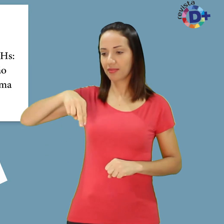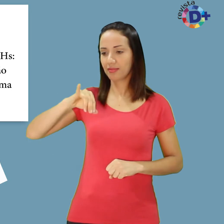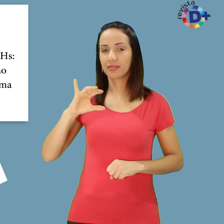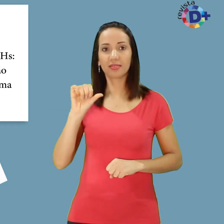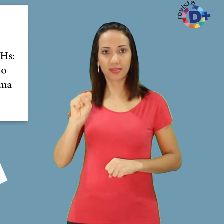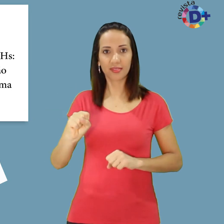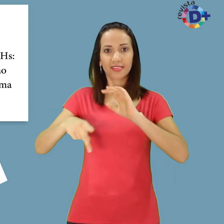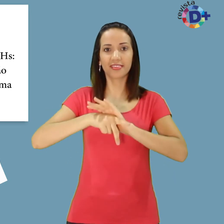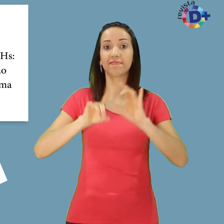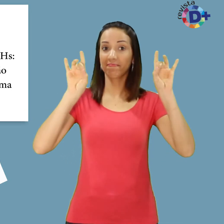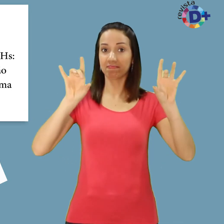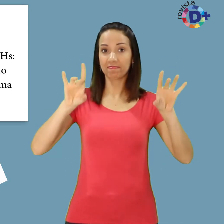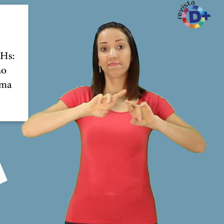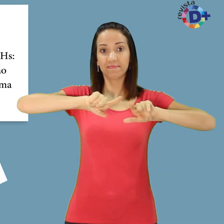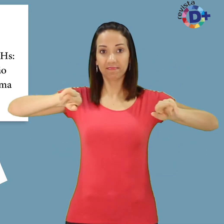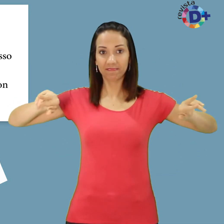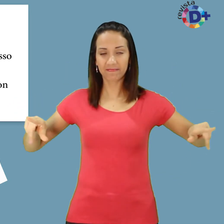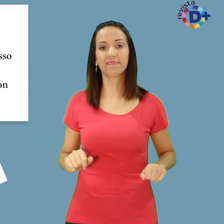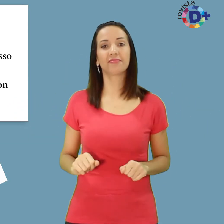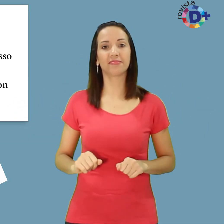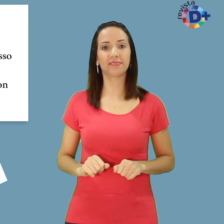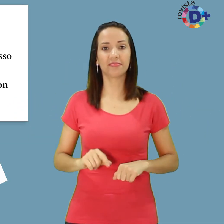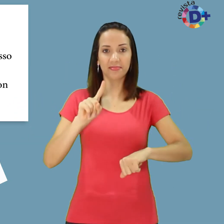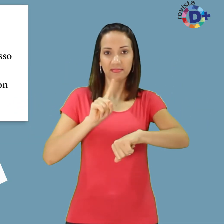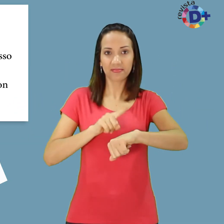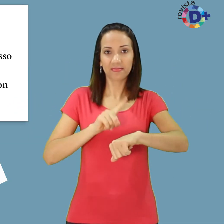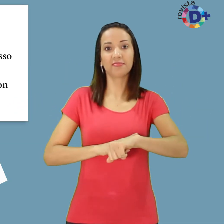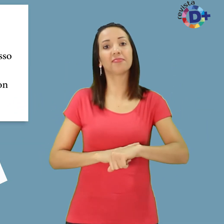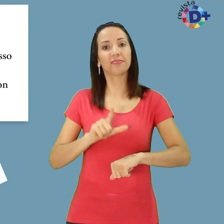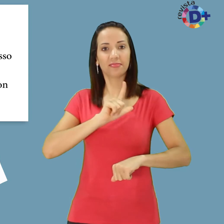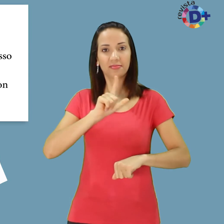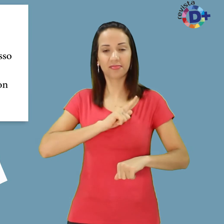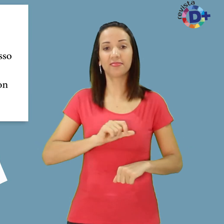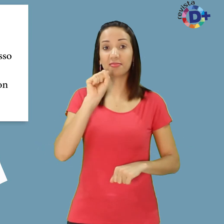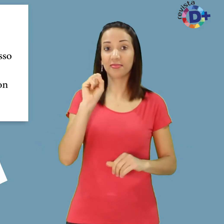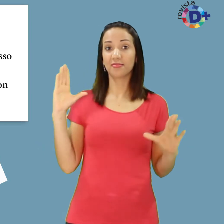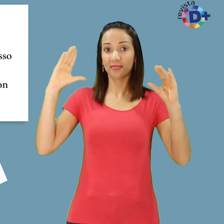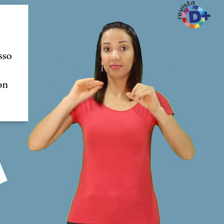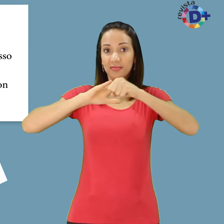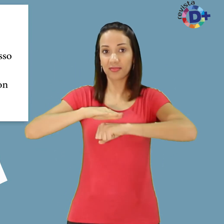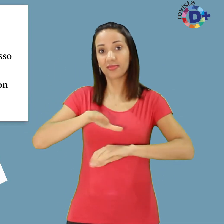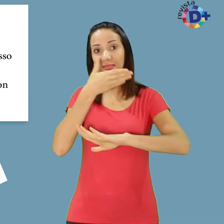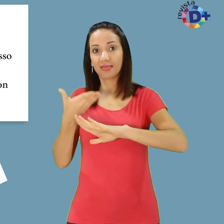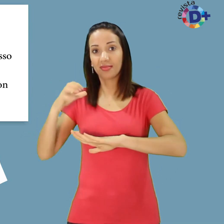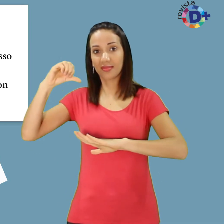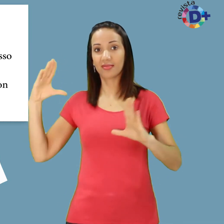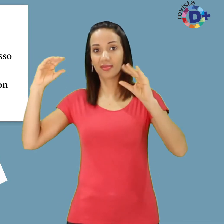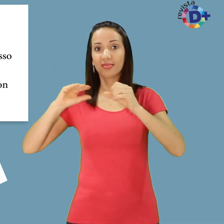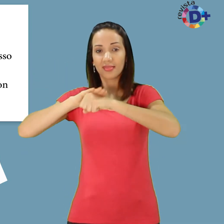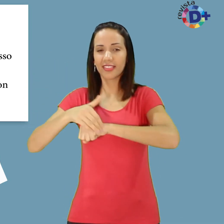Especialista em Diversidade Das 20h às 21h Profissional com Deficiência Saiba mais